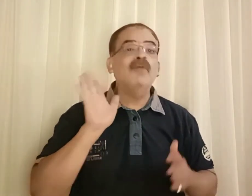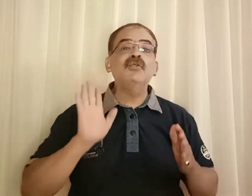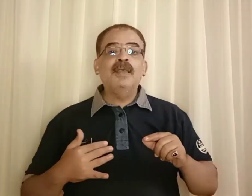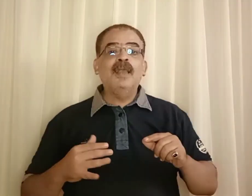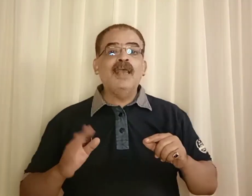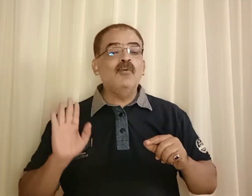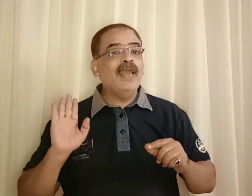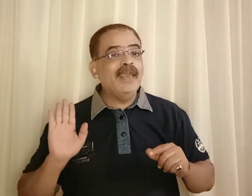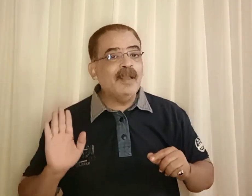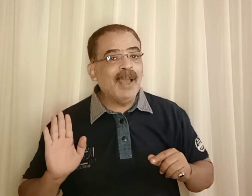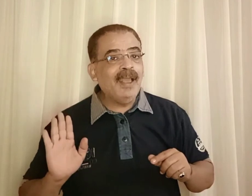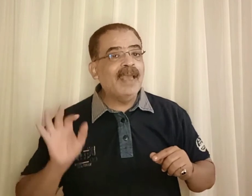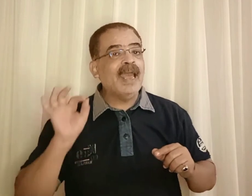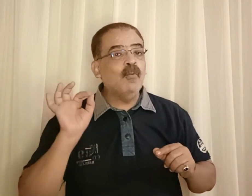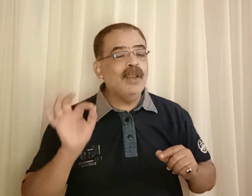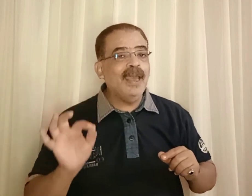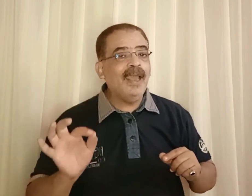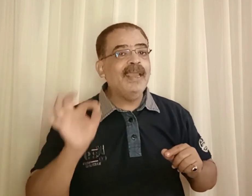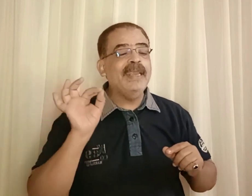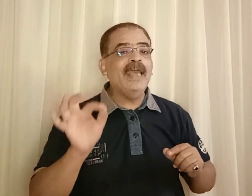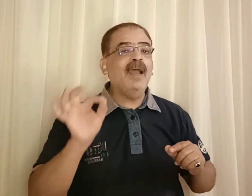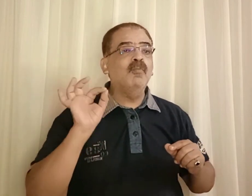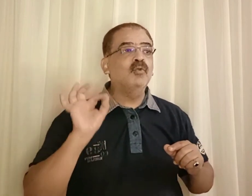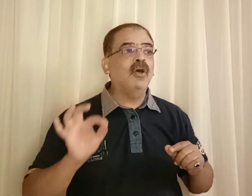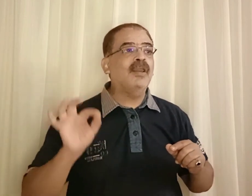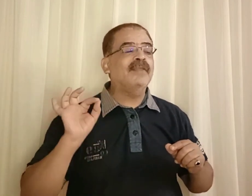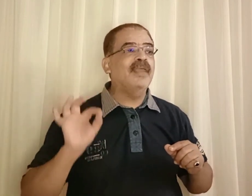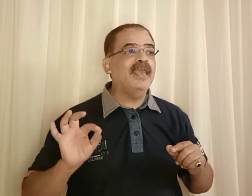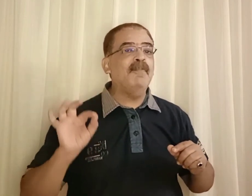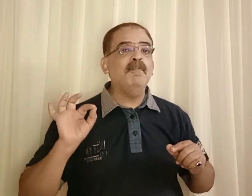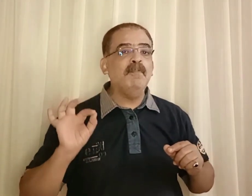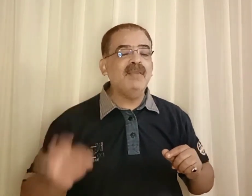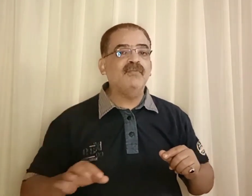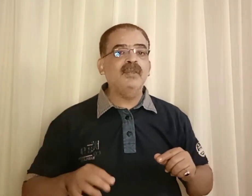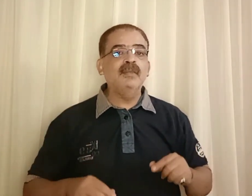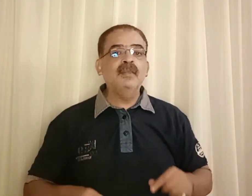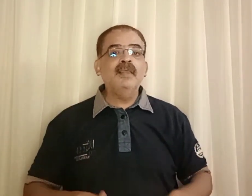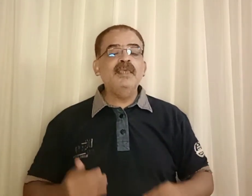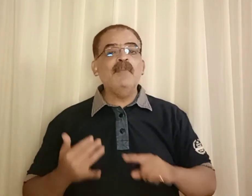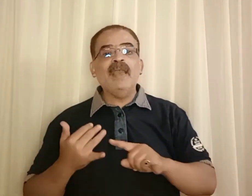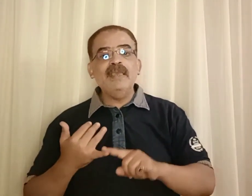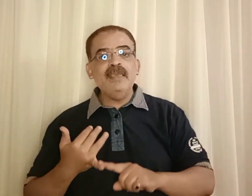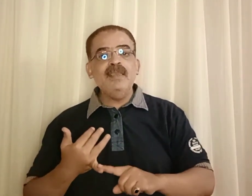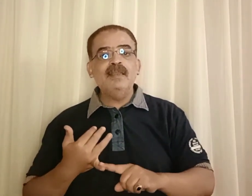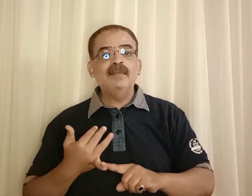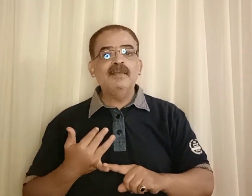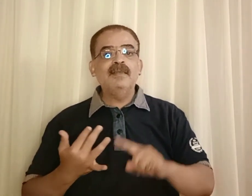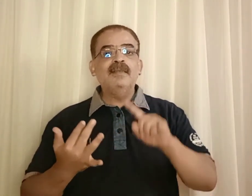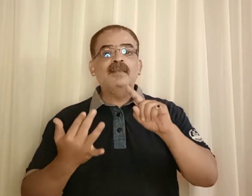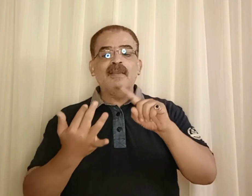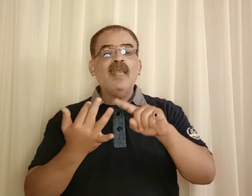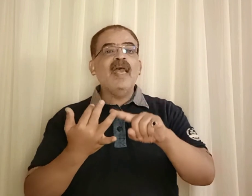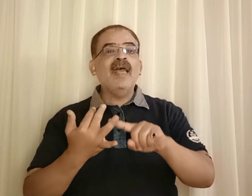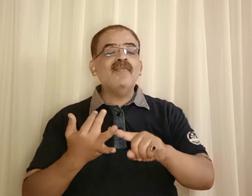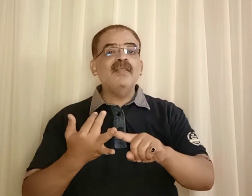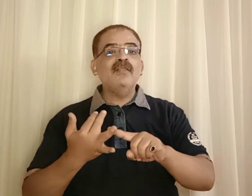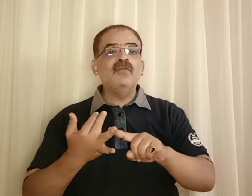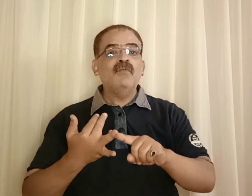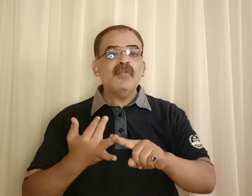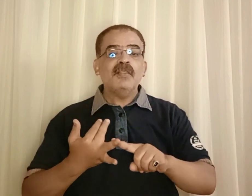هنقولها يا جماعة هنحولها إلى مضارع تام منفي يبقى he hasn't visited